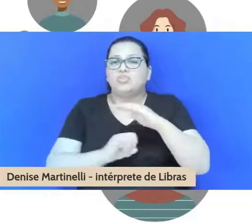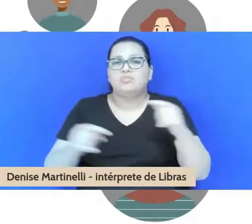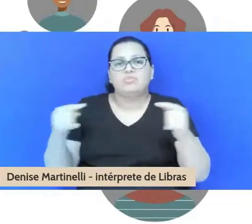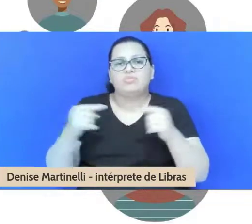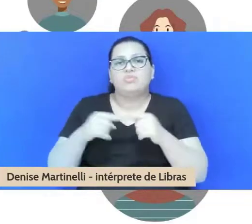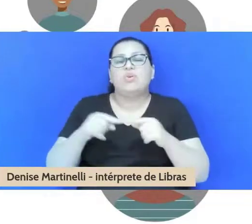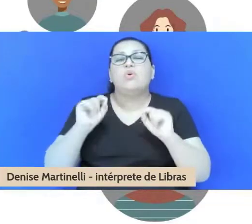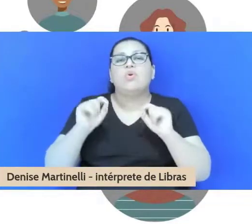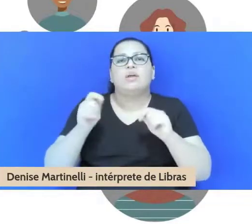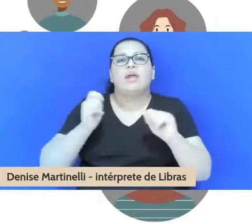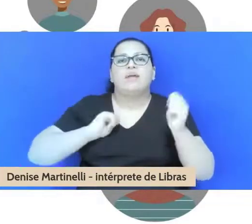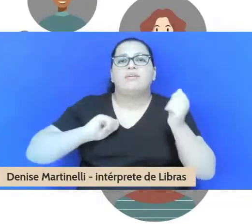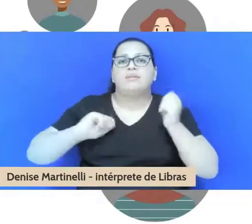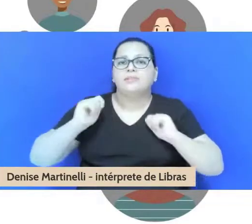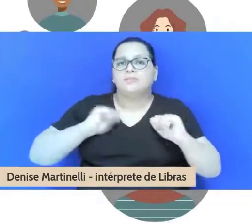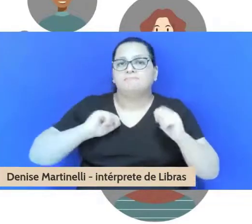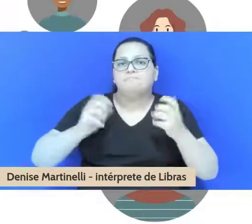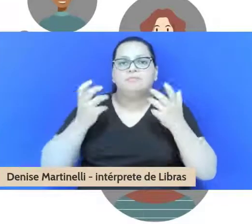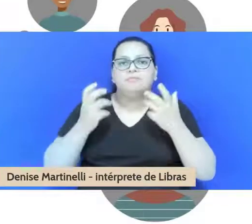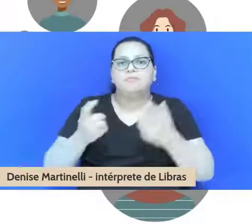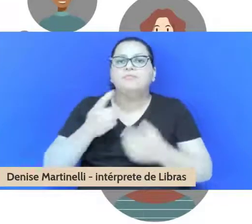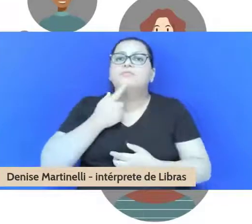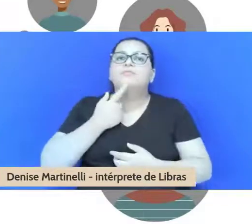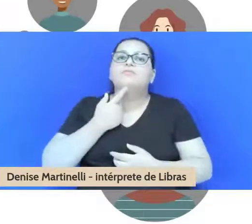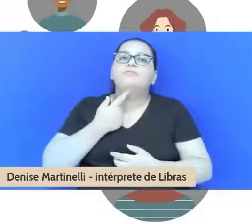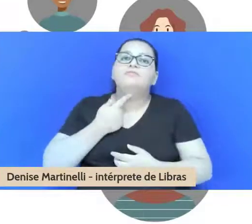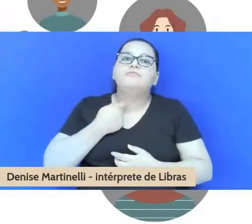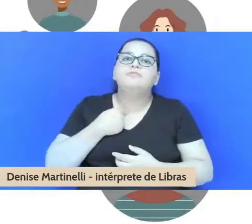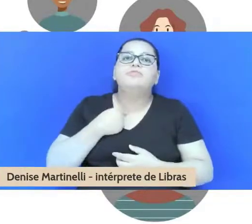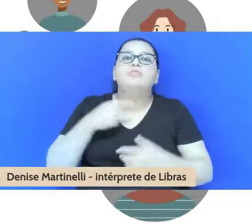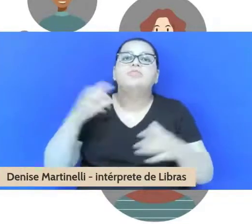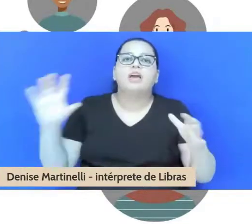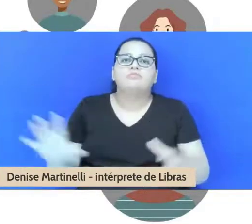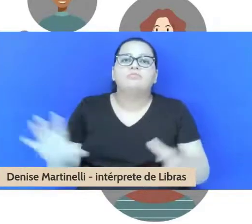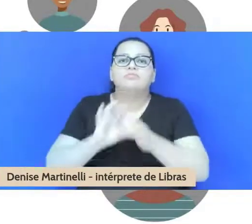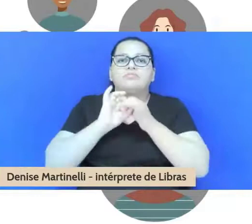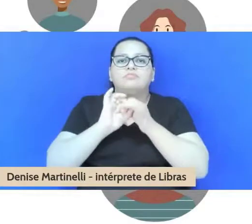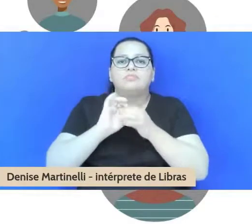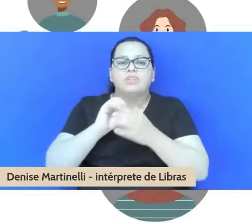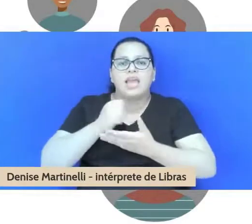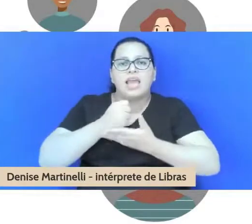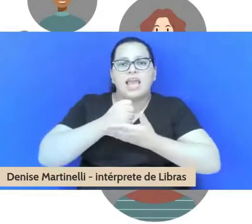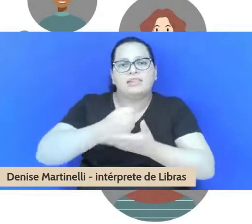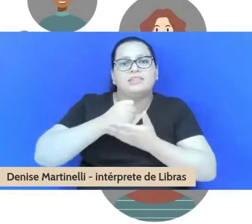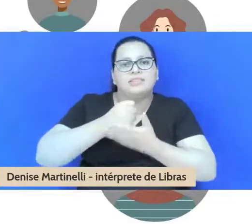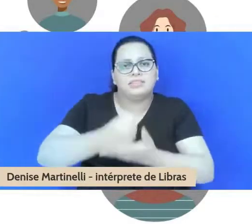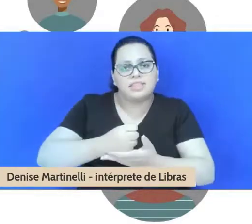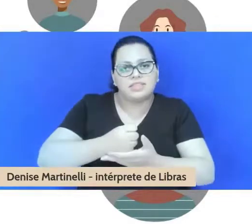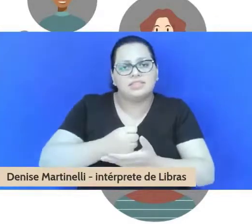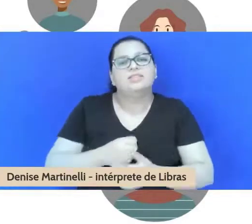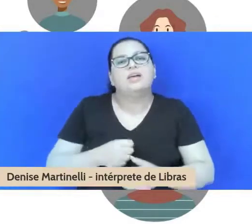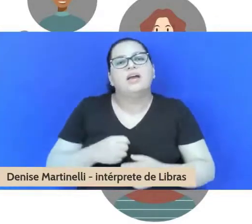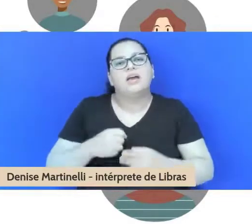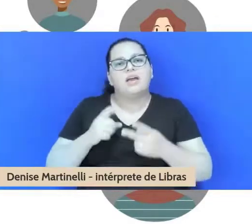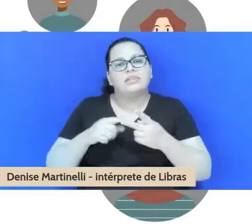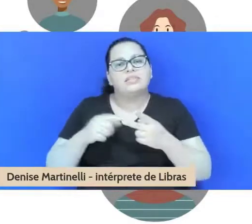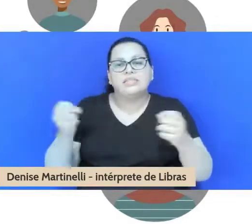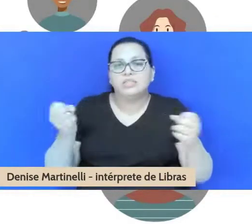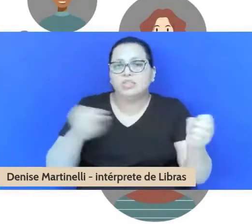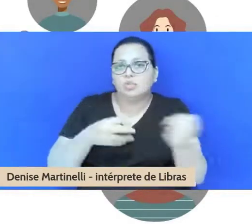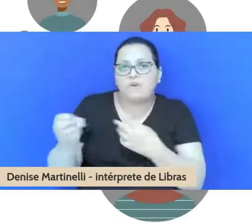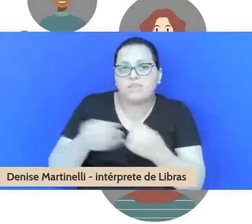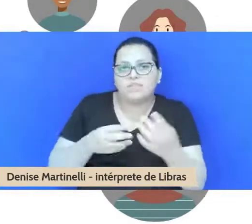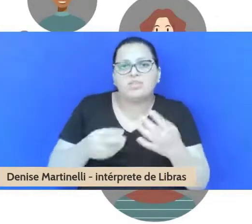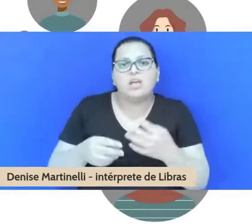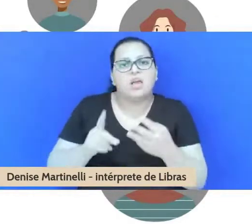assistência estudantil de fato integrada, assistência, inovação e com forte pesquisa